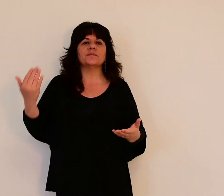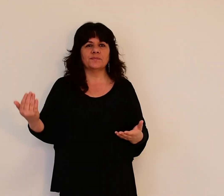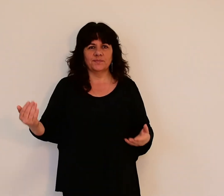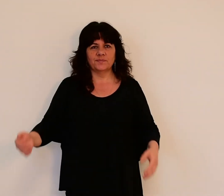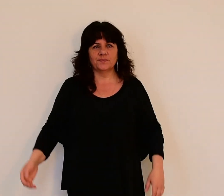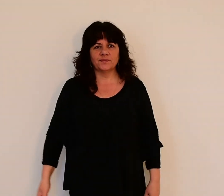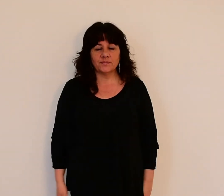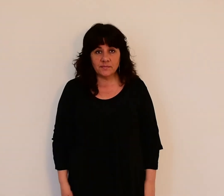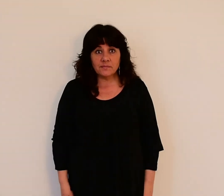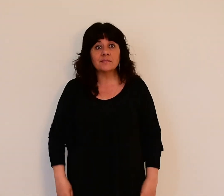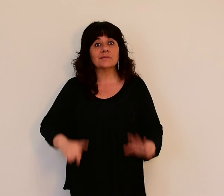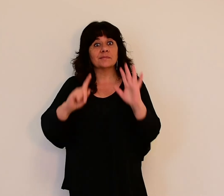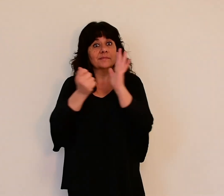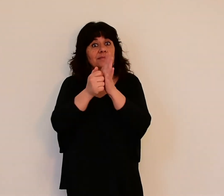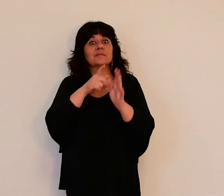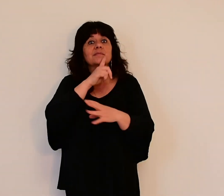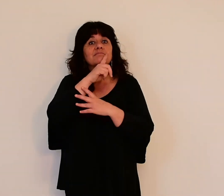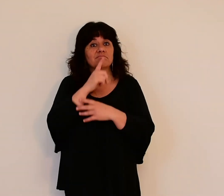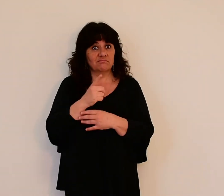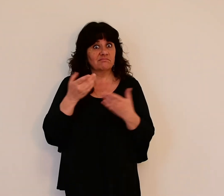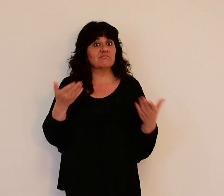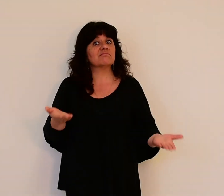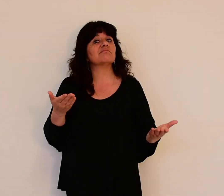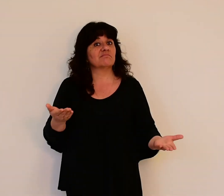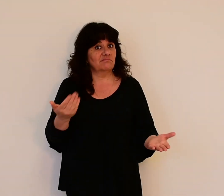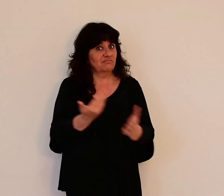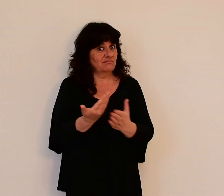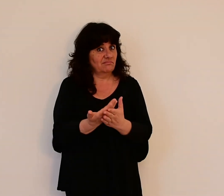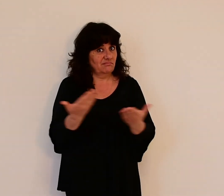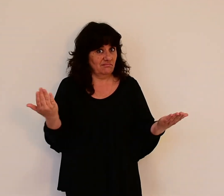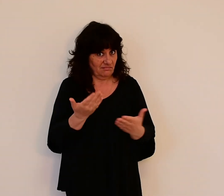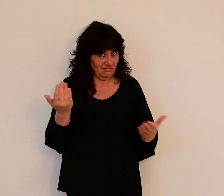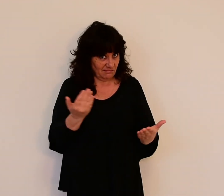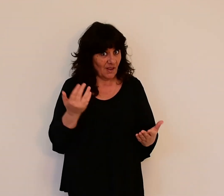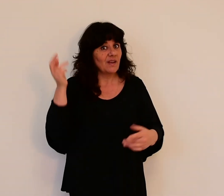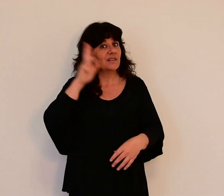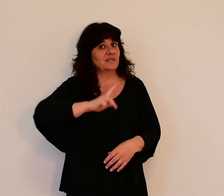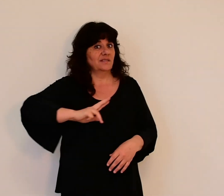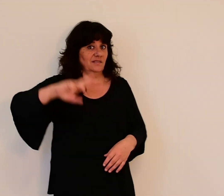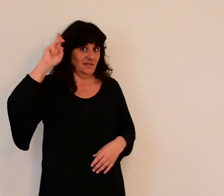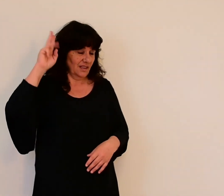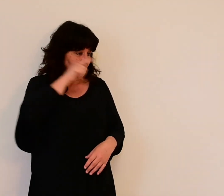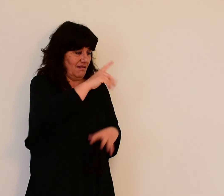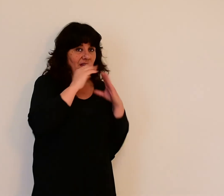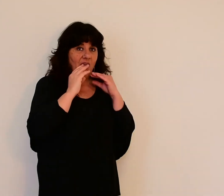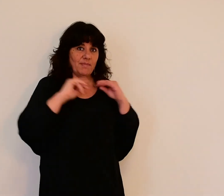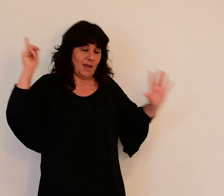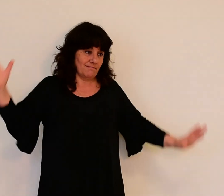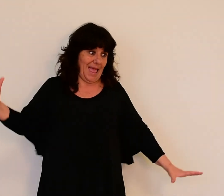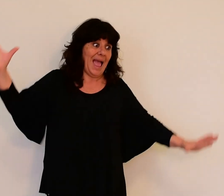Ce jour-là, le Seigneur conclut une alliance avec Abraham en ces termes. À ta descendance,